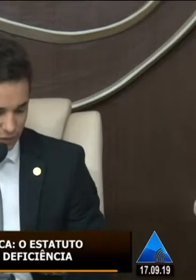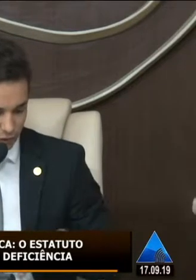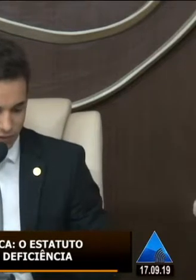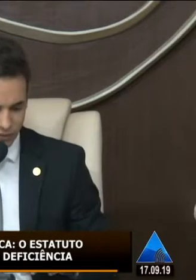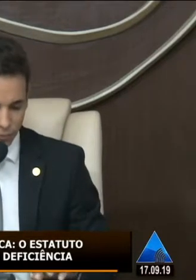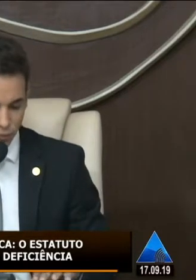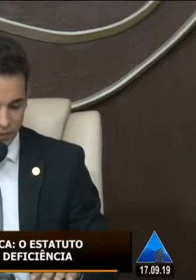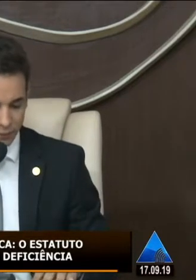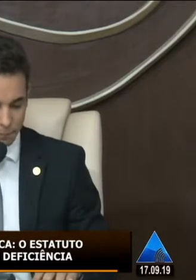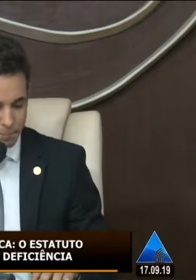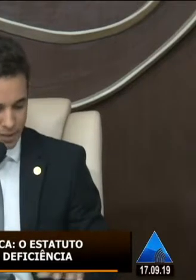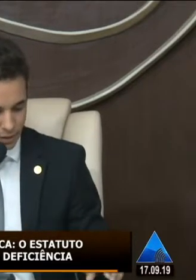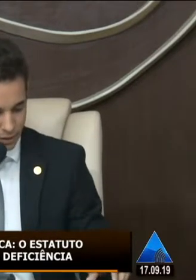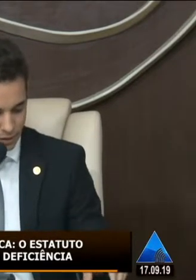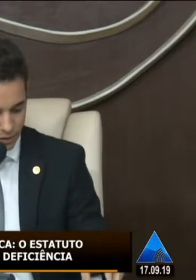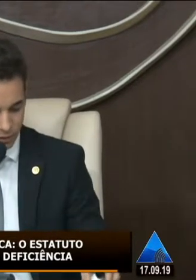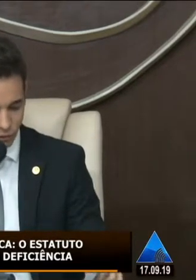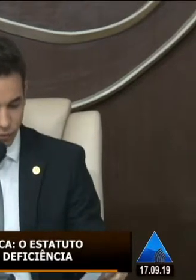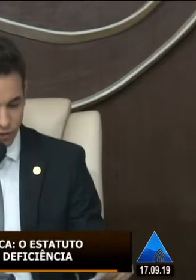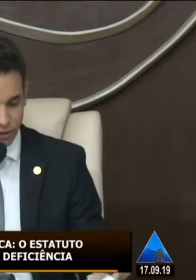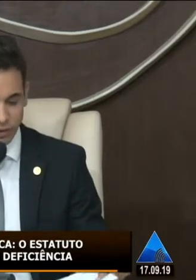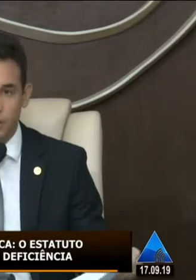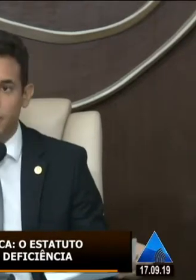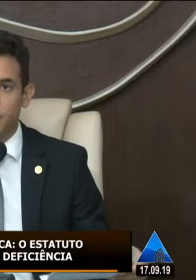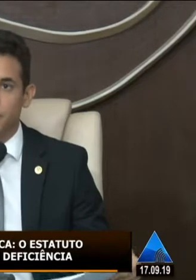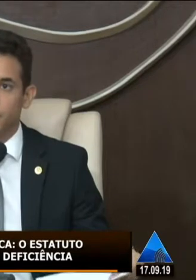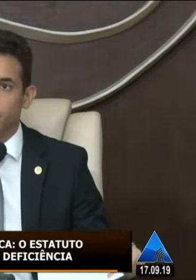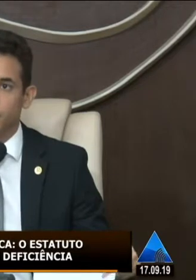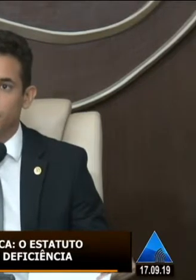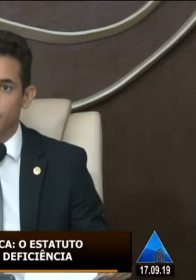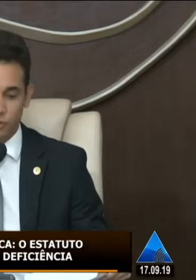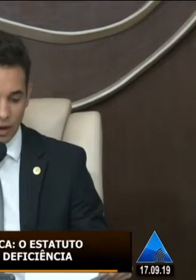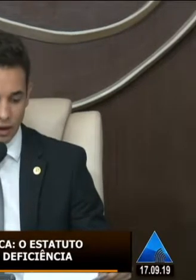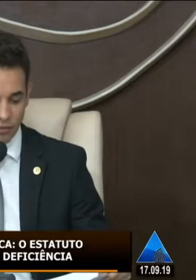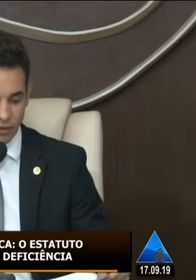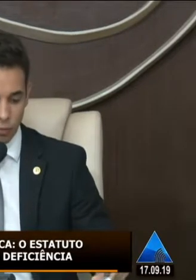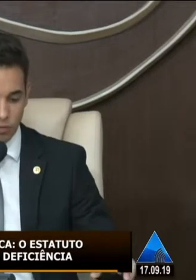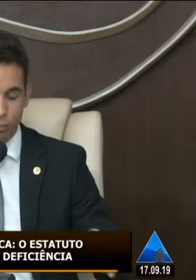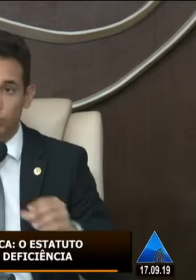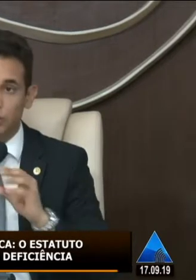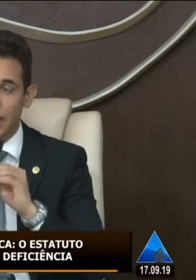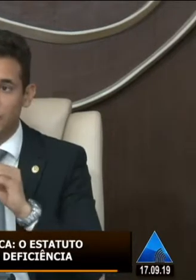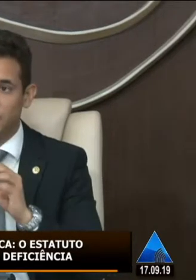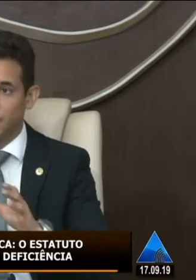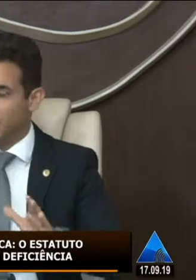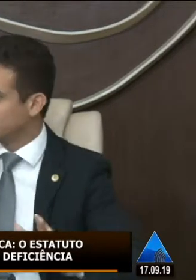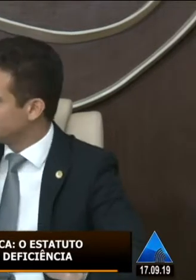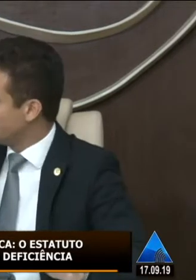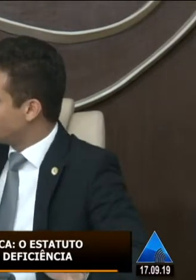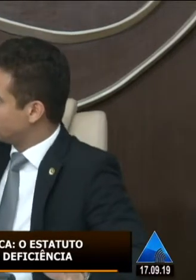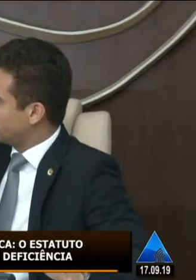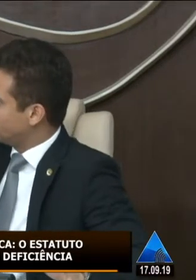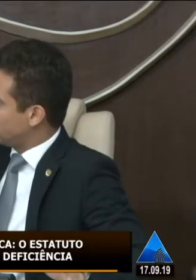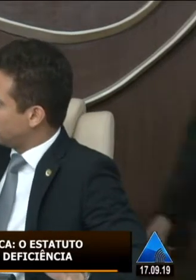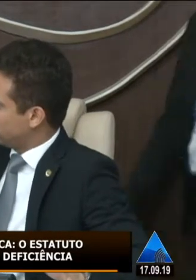nossa audiência pública. Nós vamos aqui deixar, dar algumas oportunidades. A mesa aqui